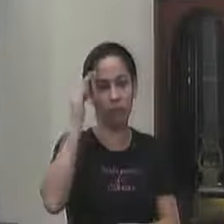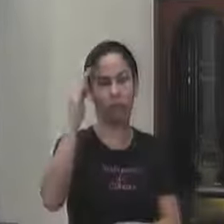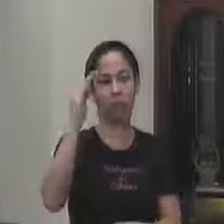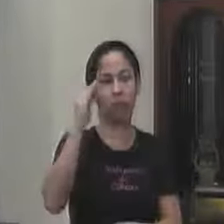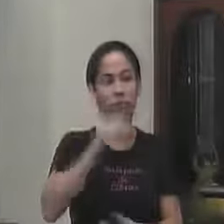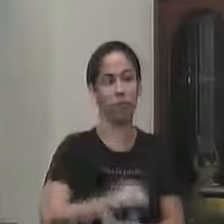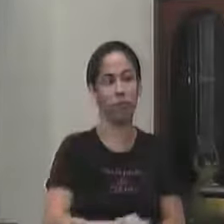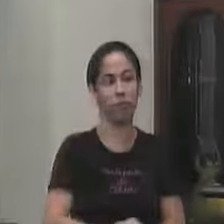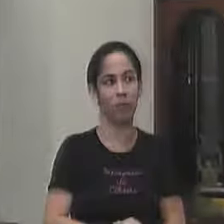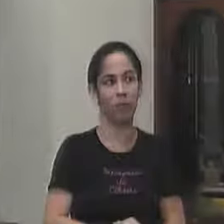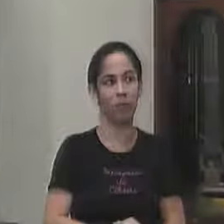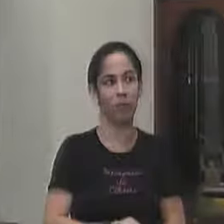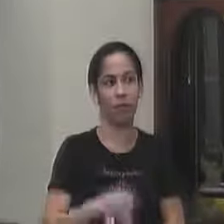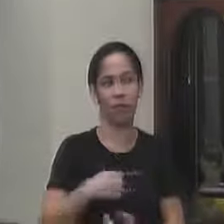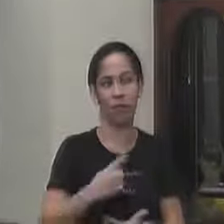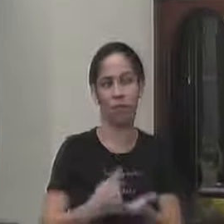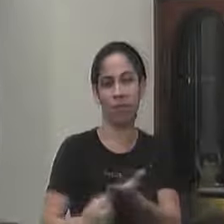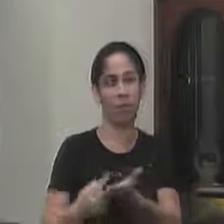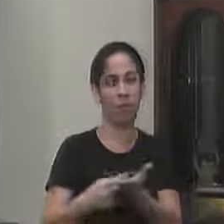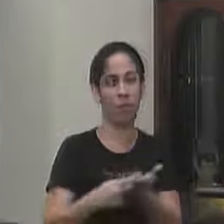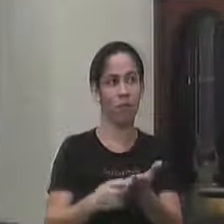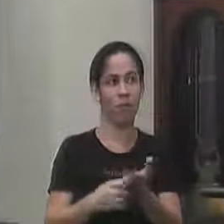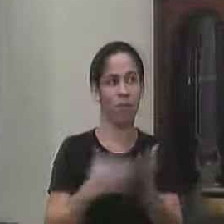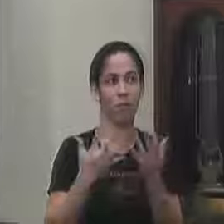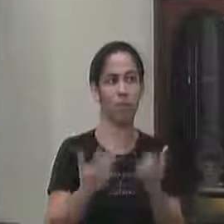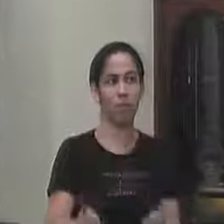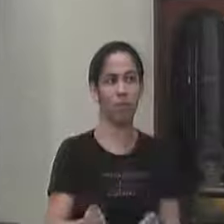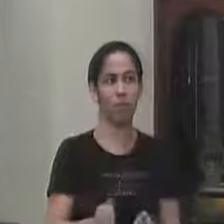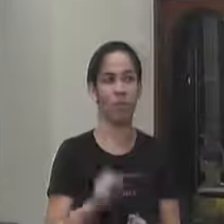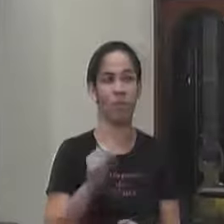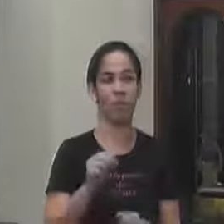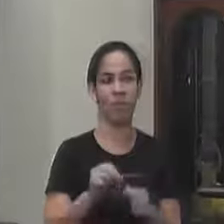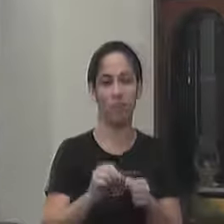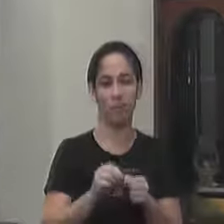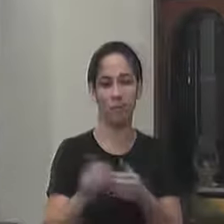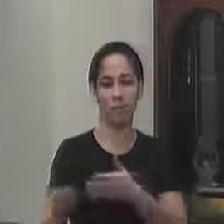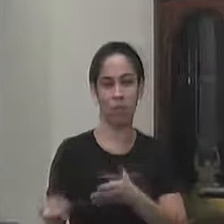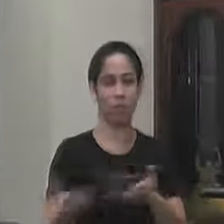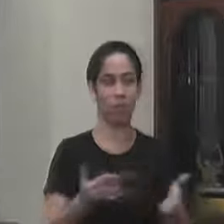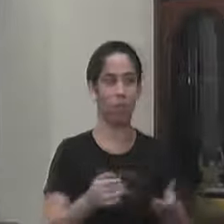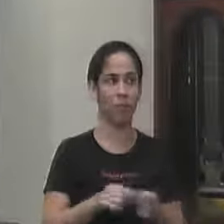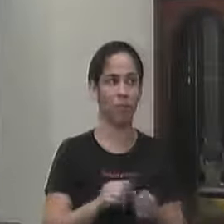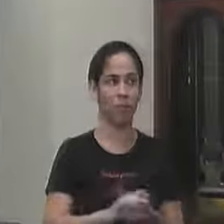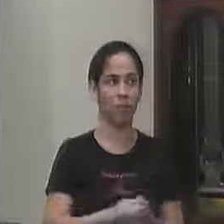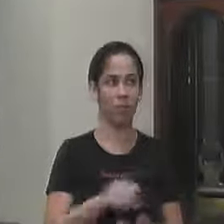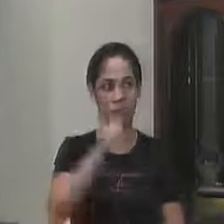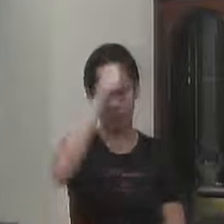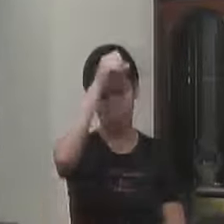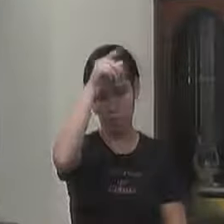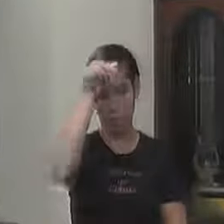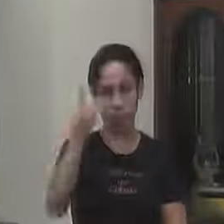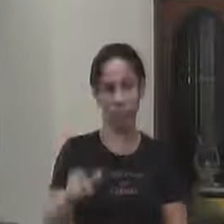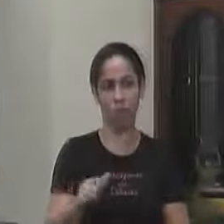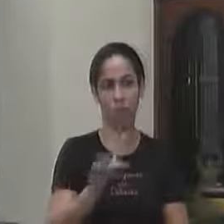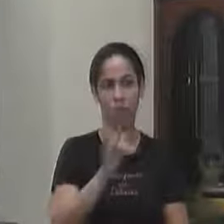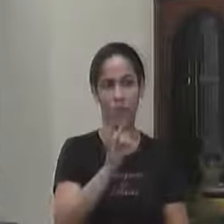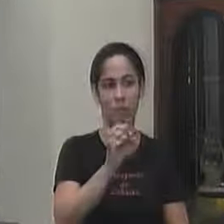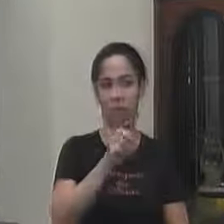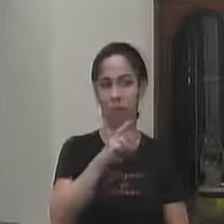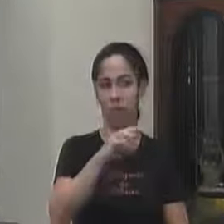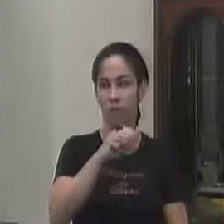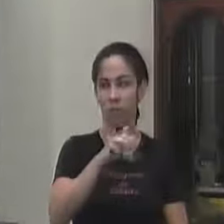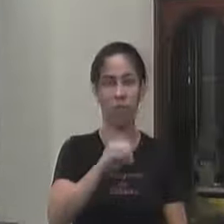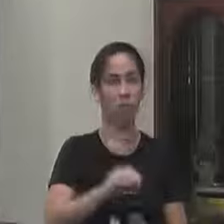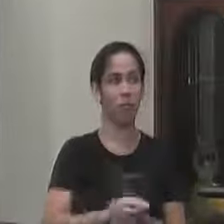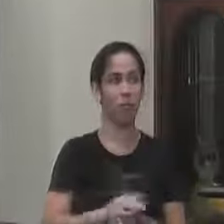o meu compromisso assumido com quem me fez um convite que foi o nosso prefeito eu tenho isso